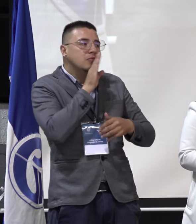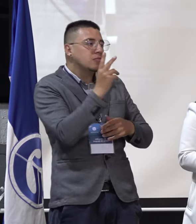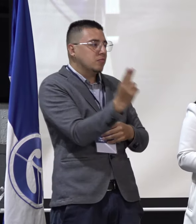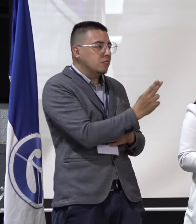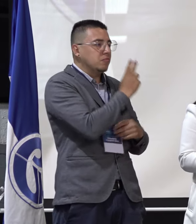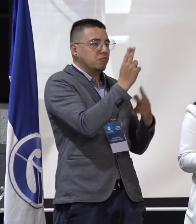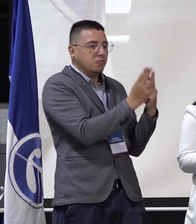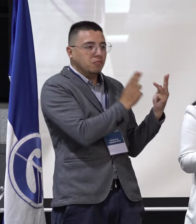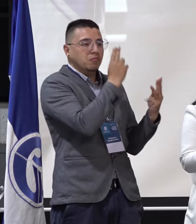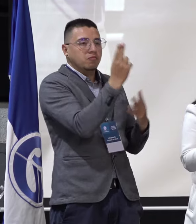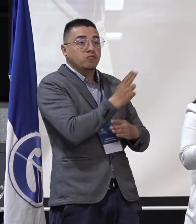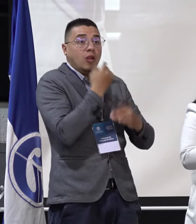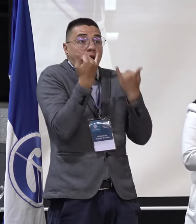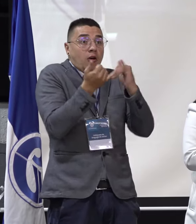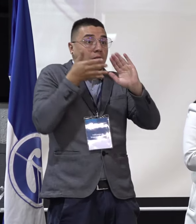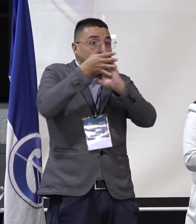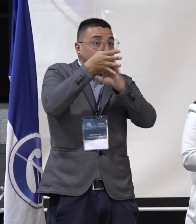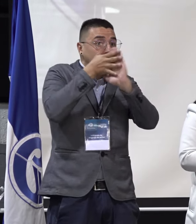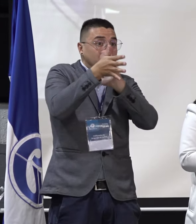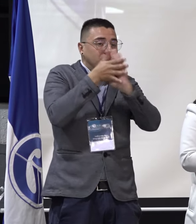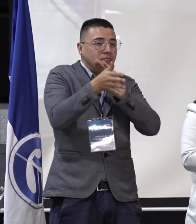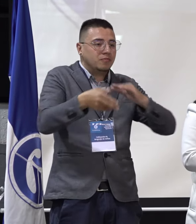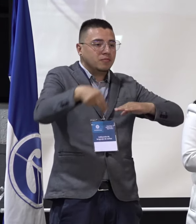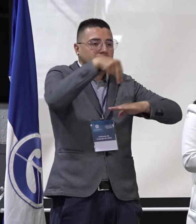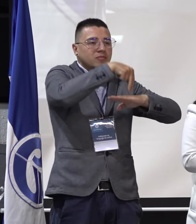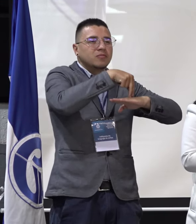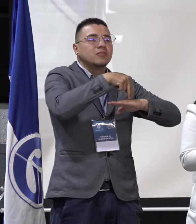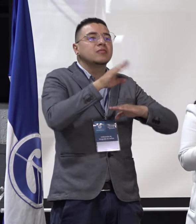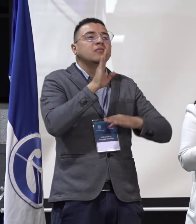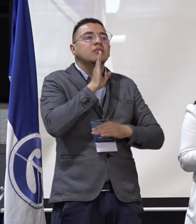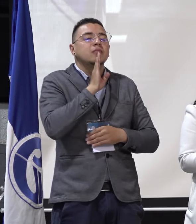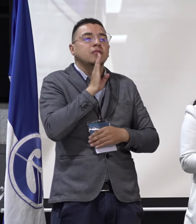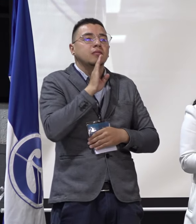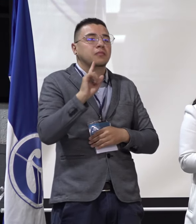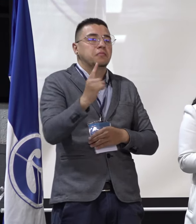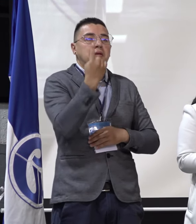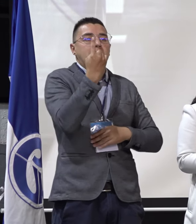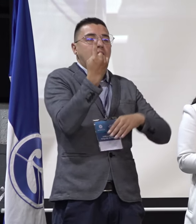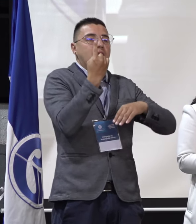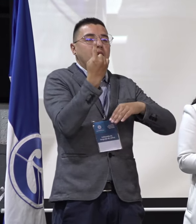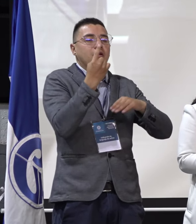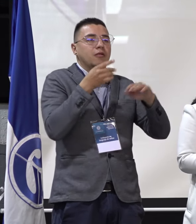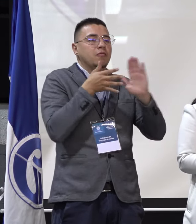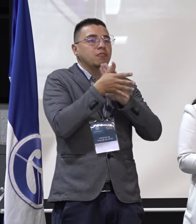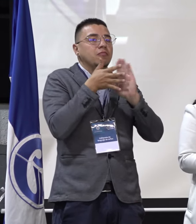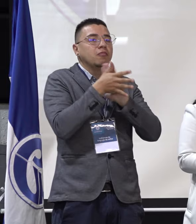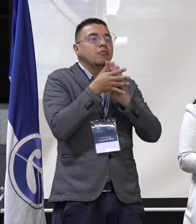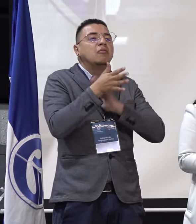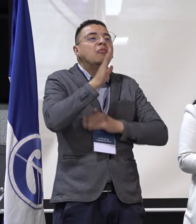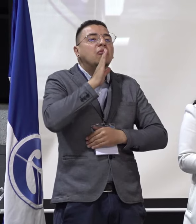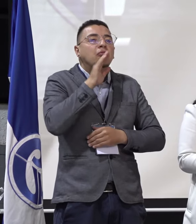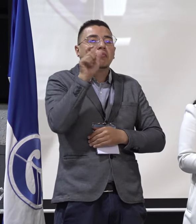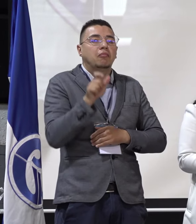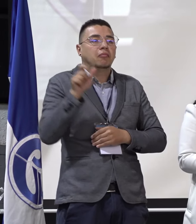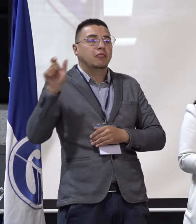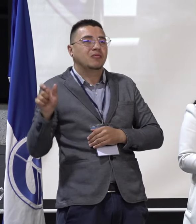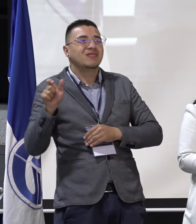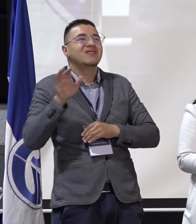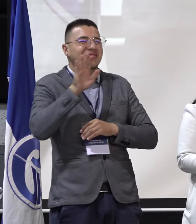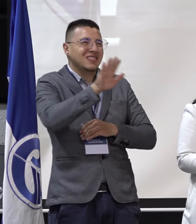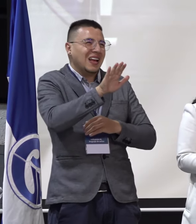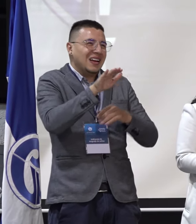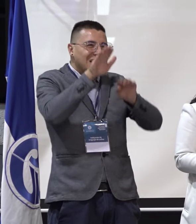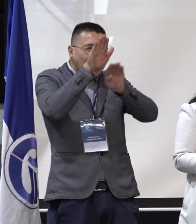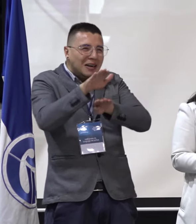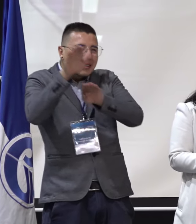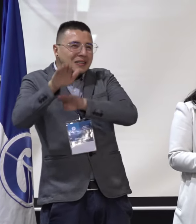y llamamos a la tarima a la fórmula número uno, la fórmula compuesta para